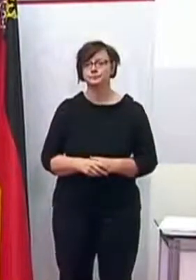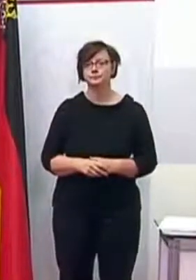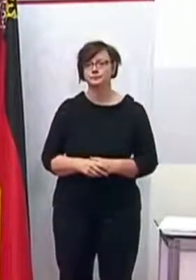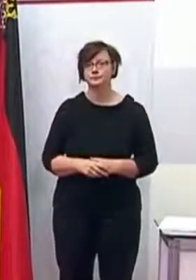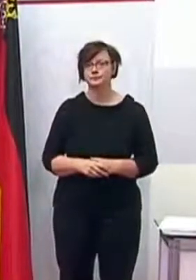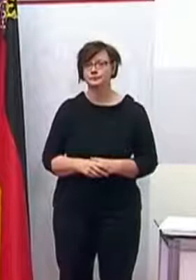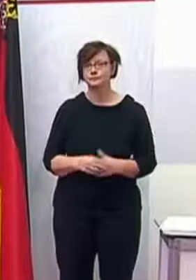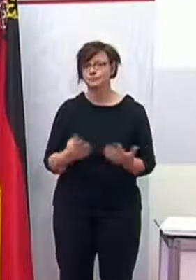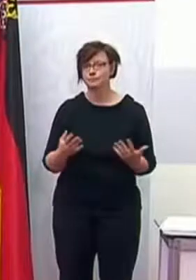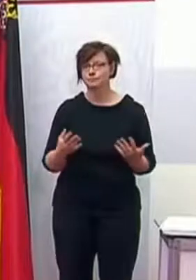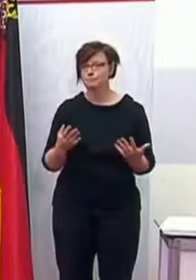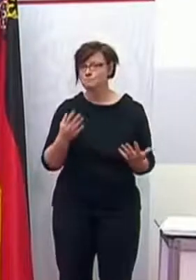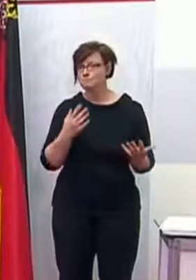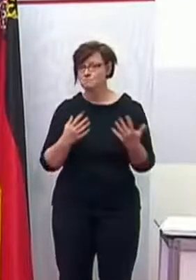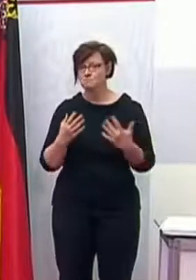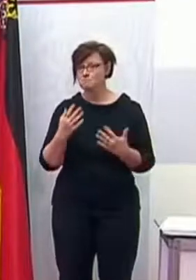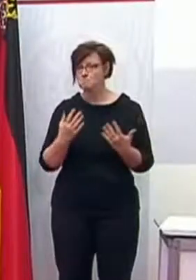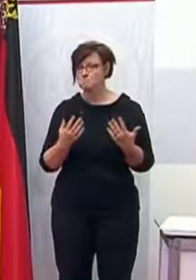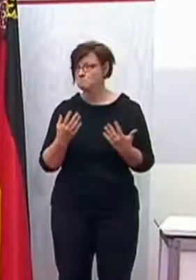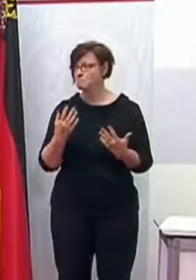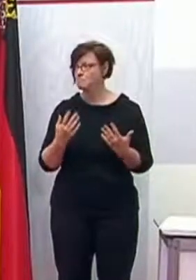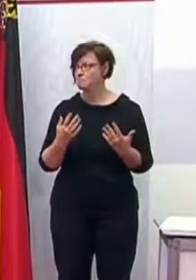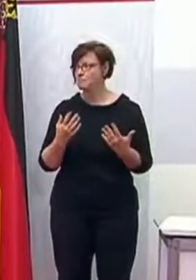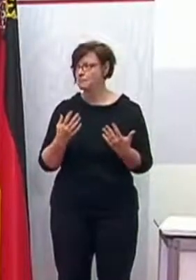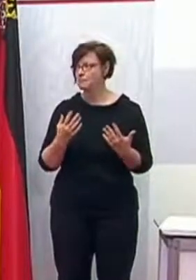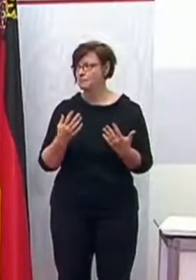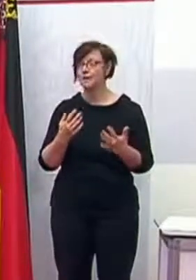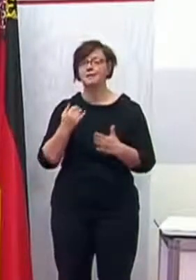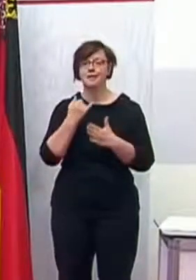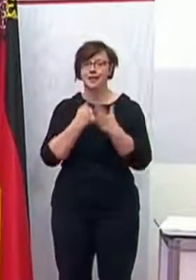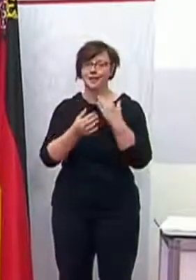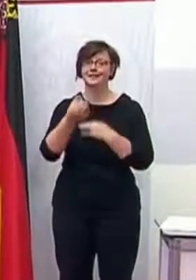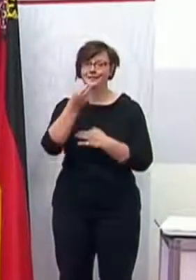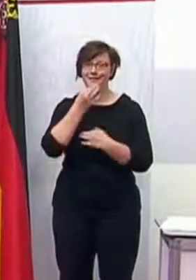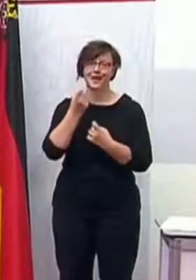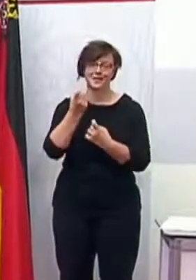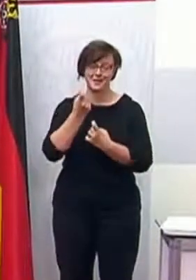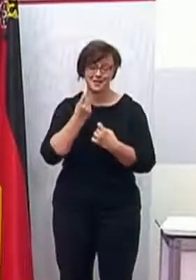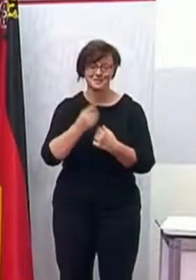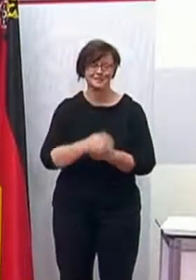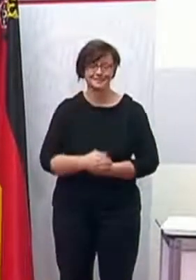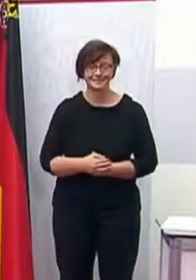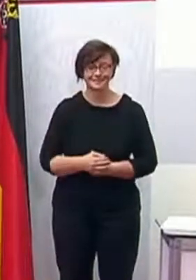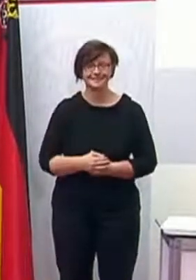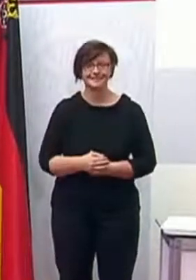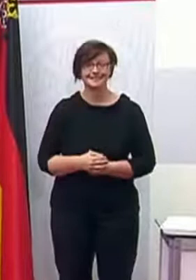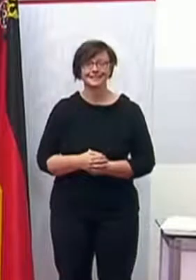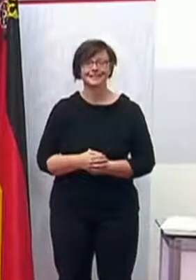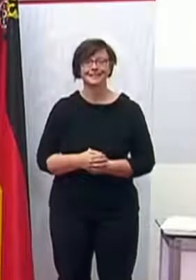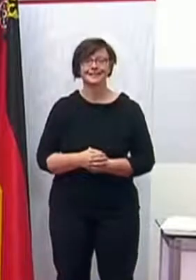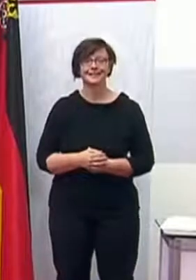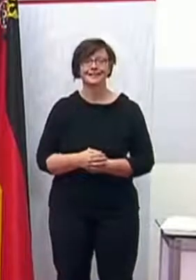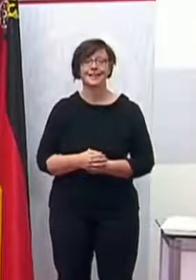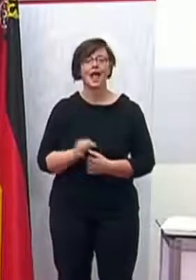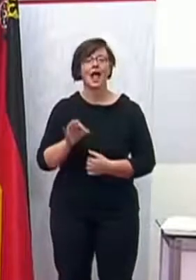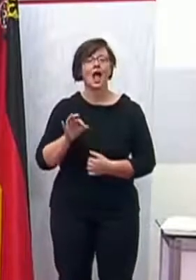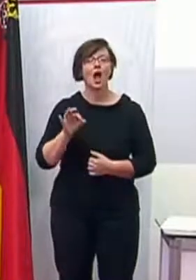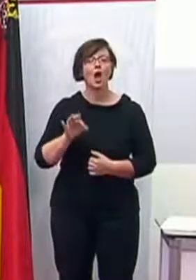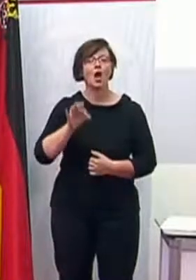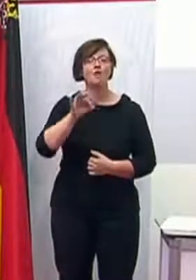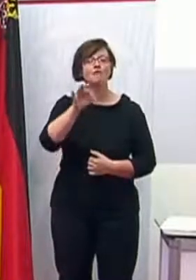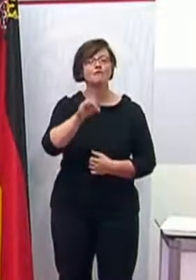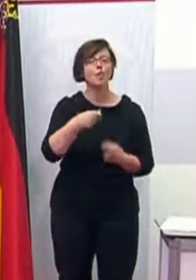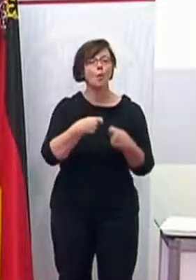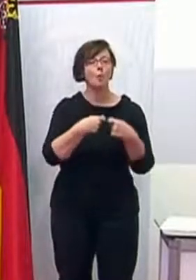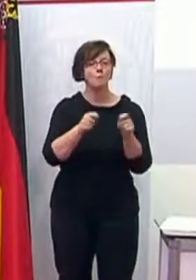den Tag nicht vor dem Abend loben. Hier ist noch eine. Und zwar, wie sieht es mit den Flohmärkten aus?